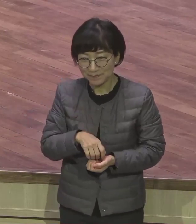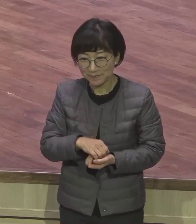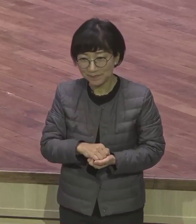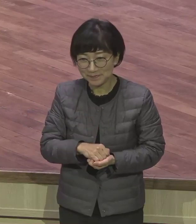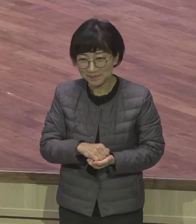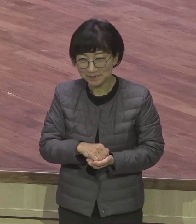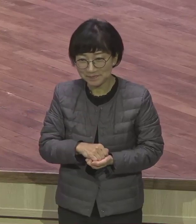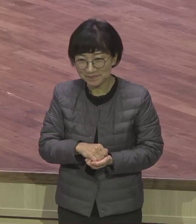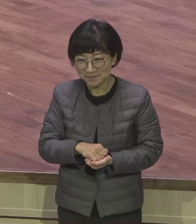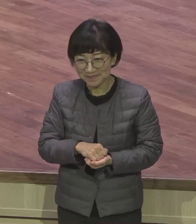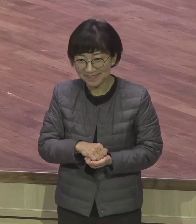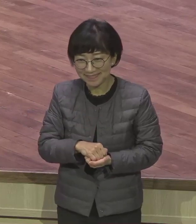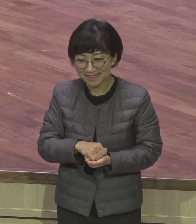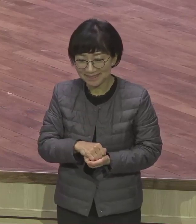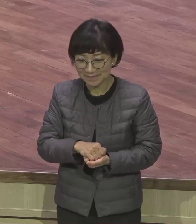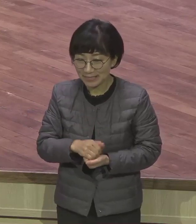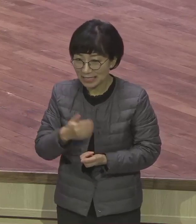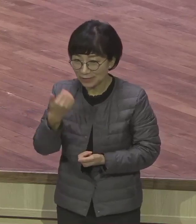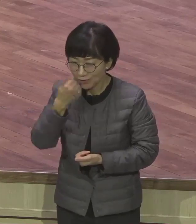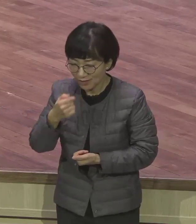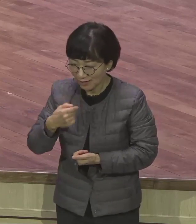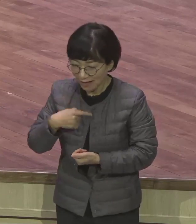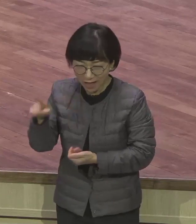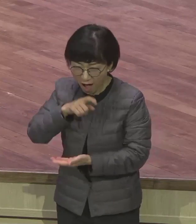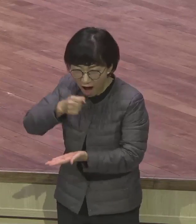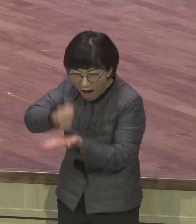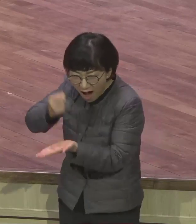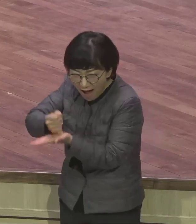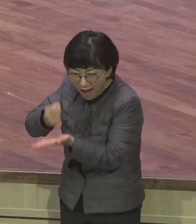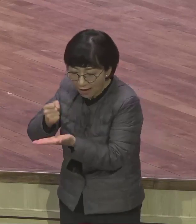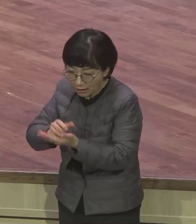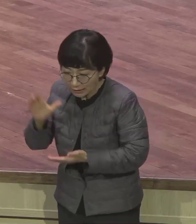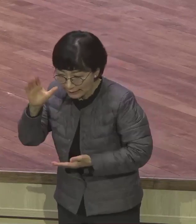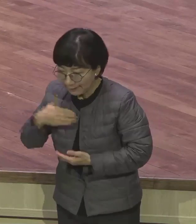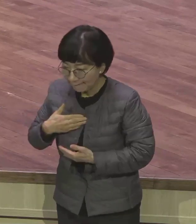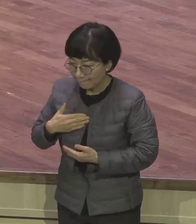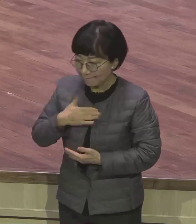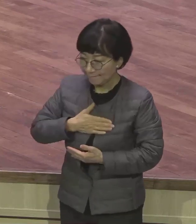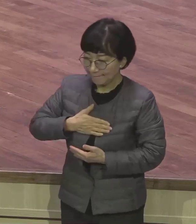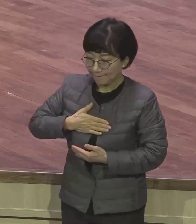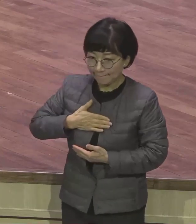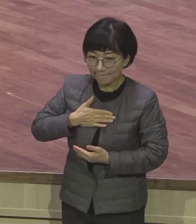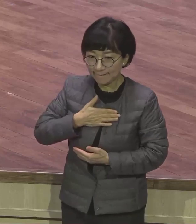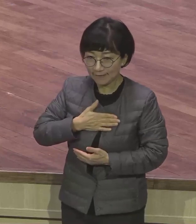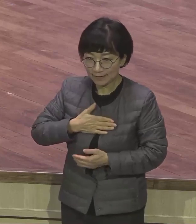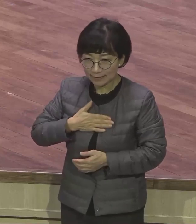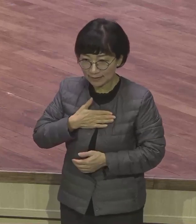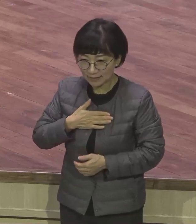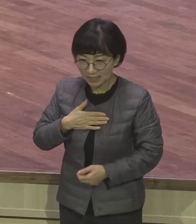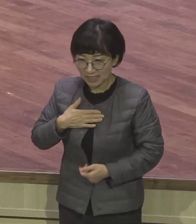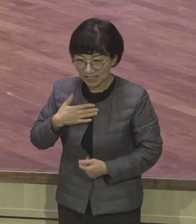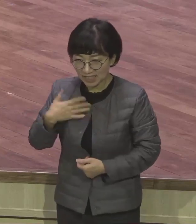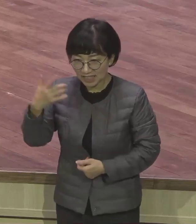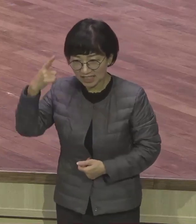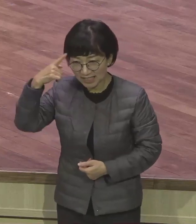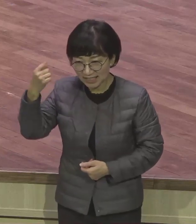만약에 남의 누가 말을 했다 그 말 하나 기분 나쁜 그 소리 그거 한번 들은 거 그거 가지고 24시 하면 어떻게